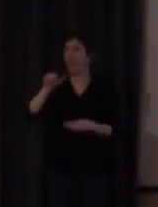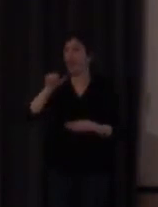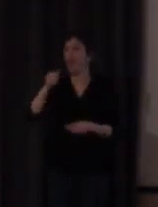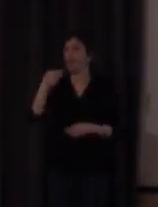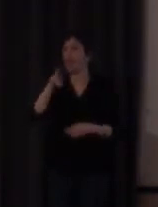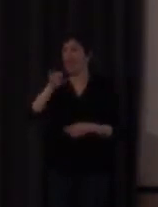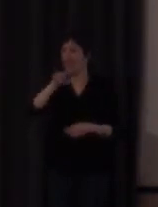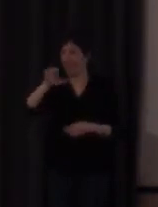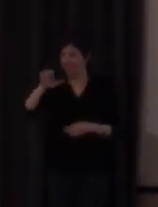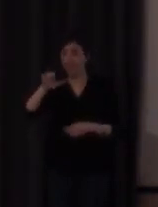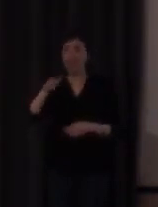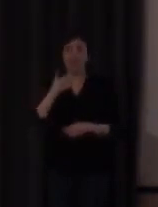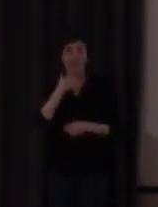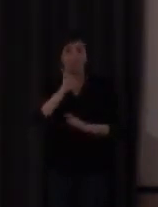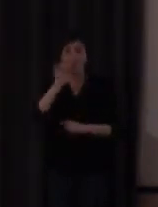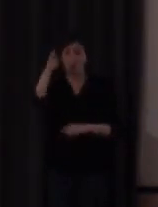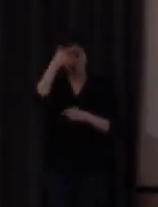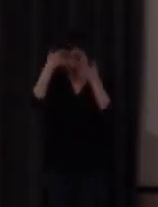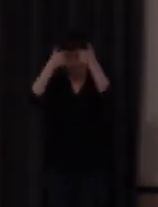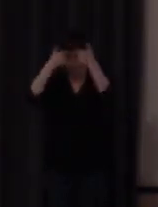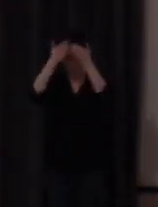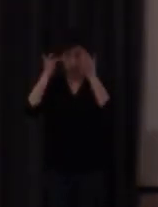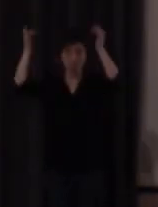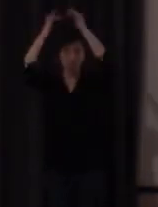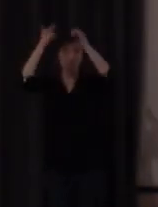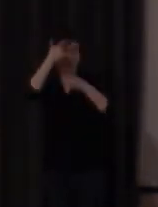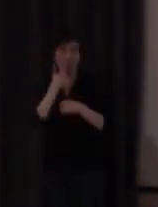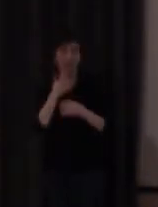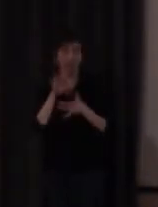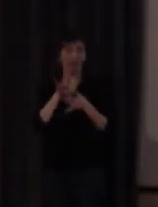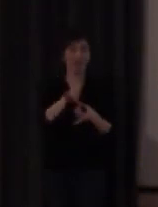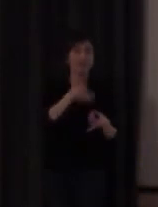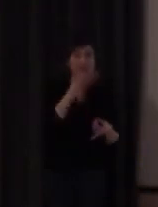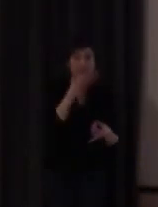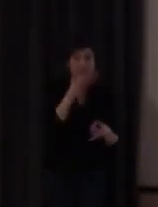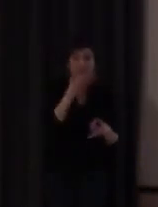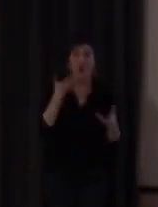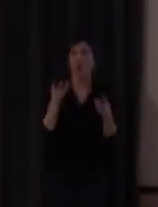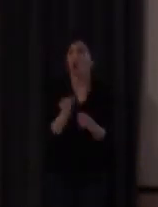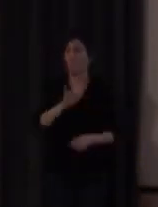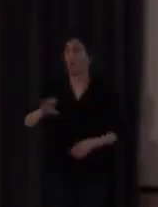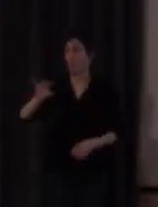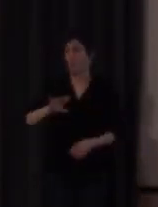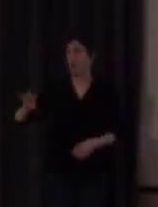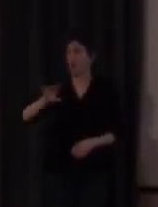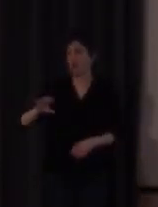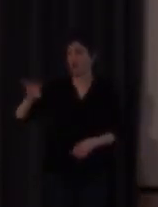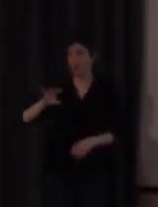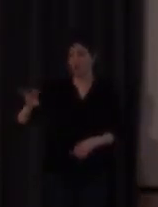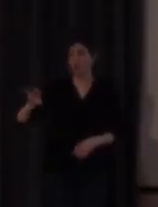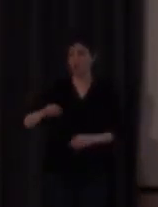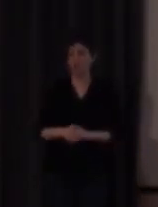el concepto iba asociado a los signos mediante el uso del alfabeto manual del alfabeto